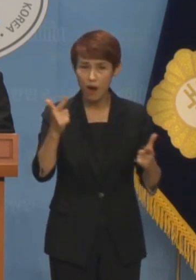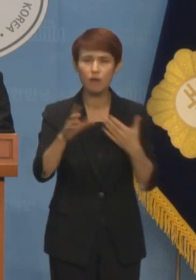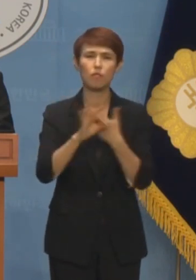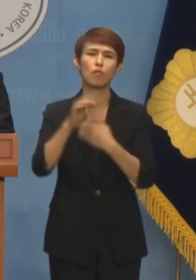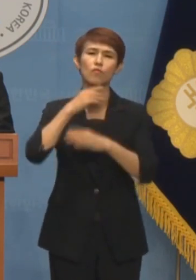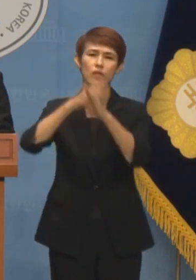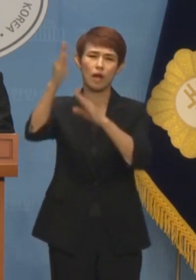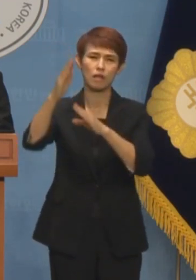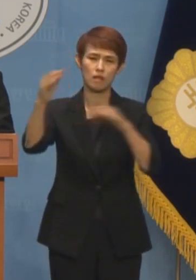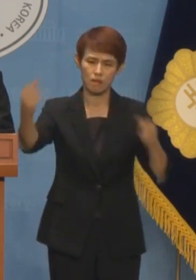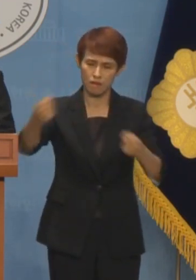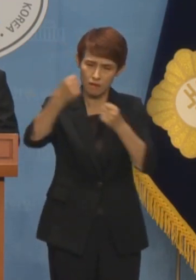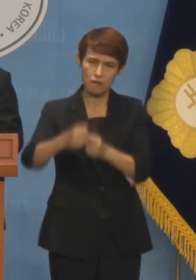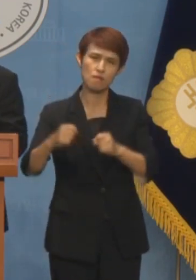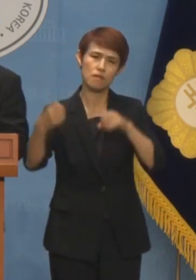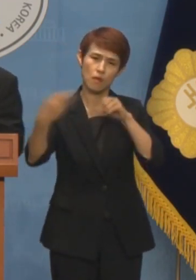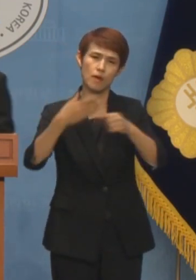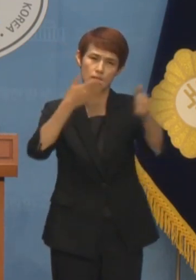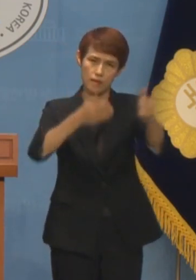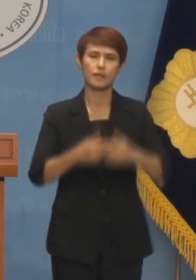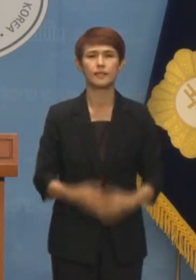앉히길 바랍니다 이상입니다